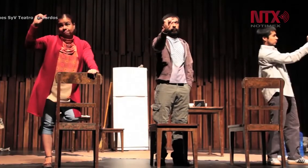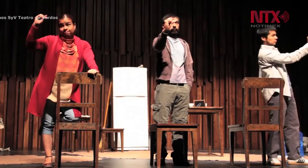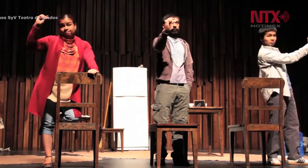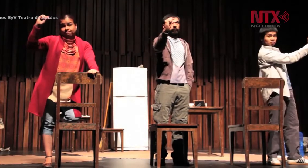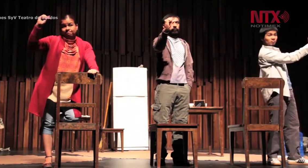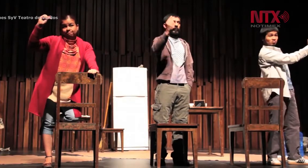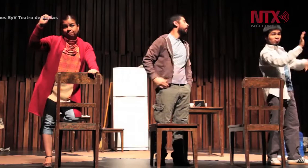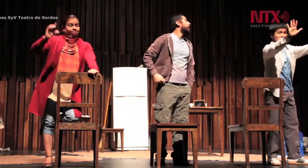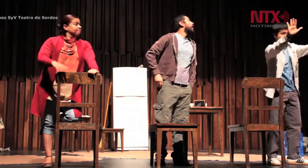Notimex.